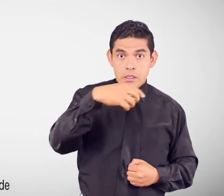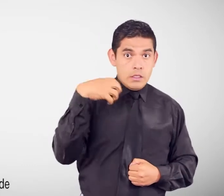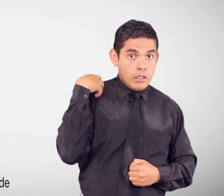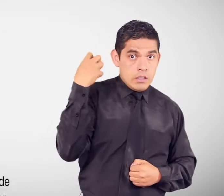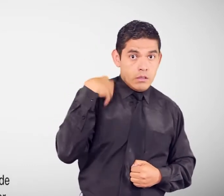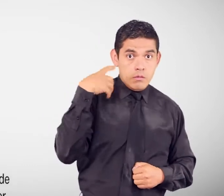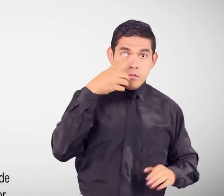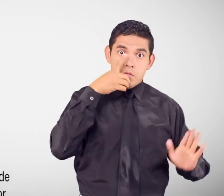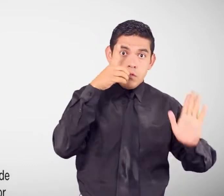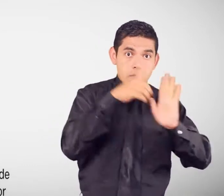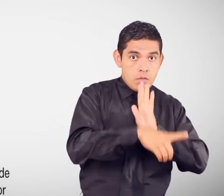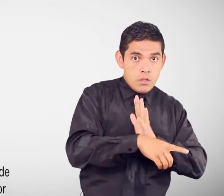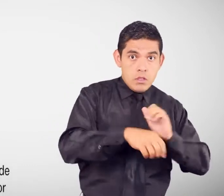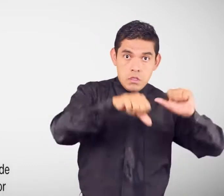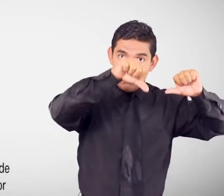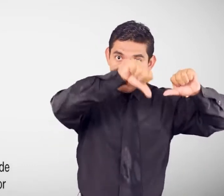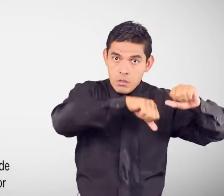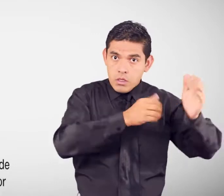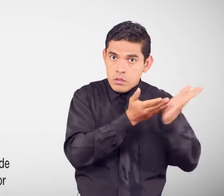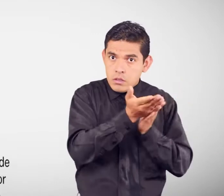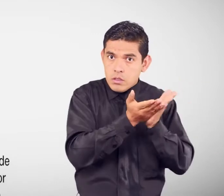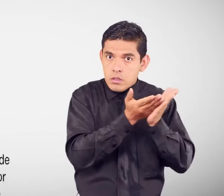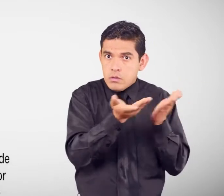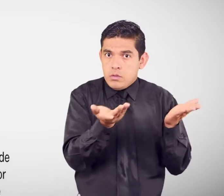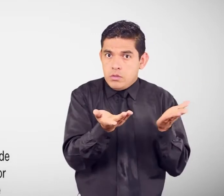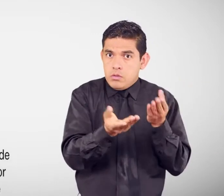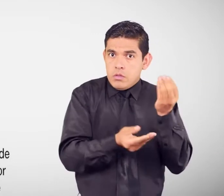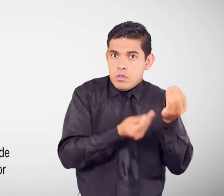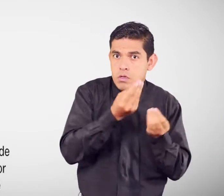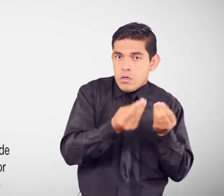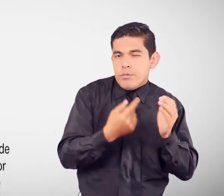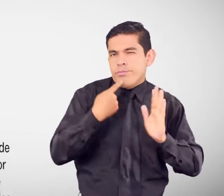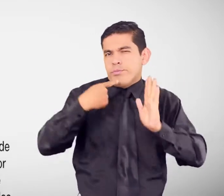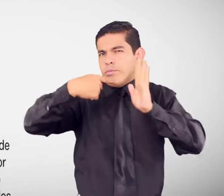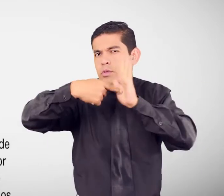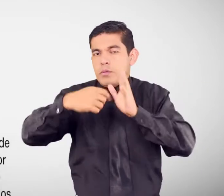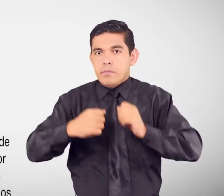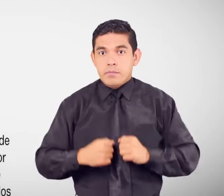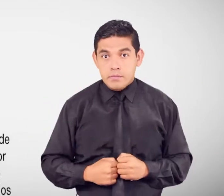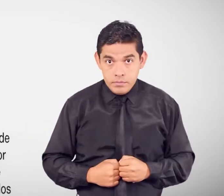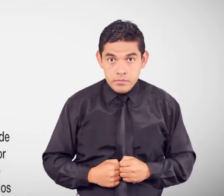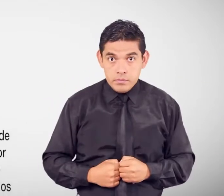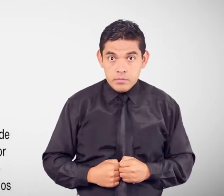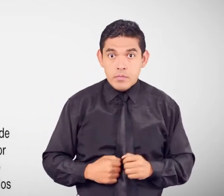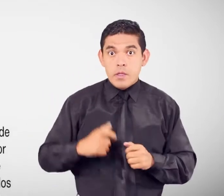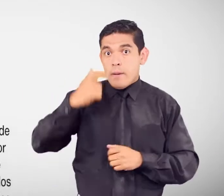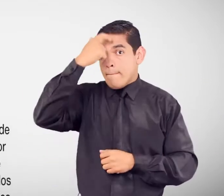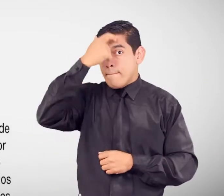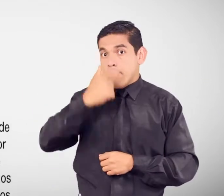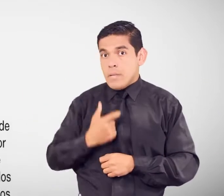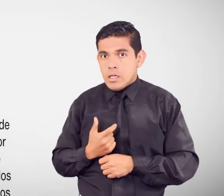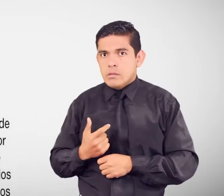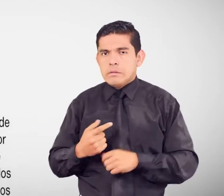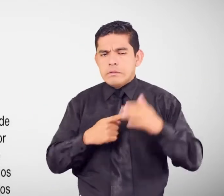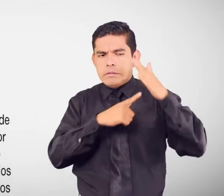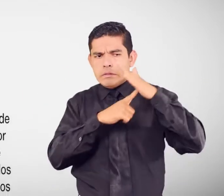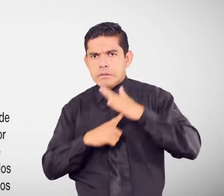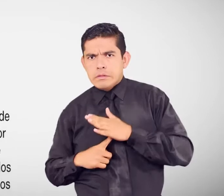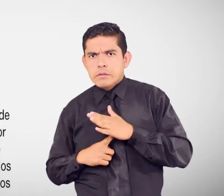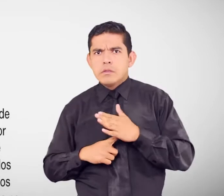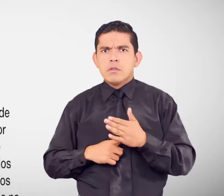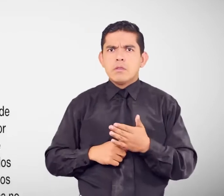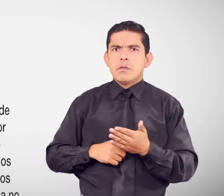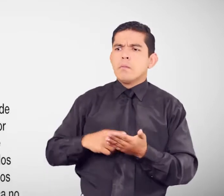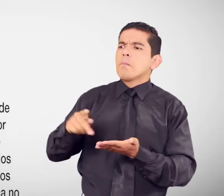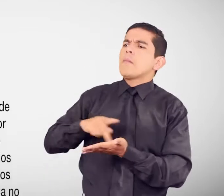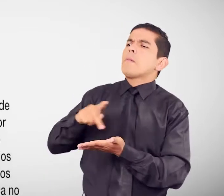y demandar la mala calidad de los servicios públicos y privados. Como por ejemplo, cuando una persona se siente perjudicada por el cobro de